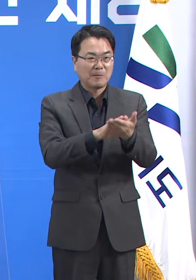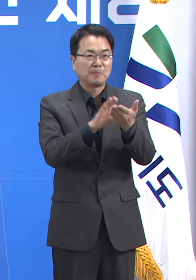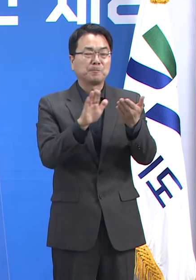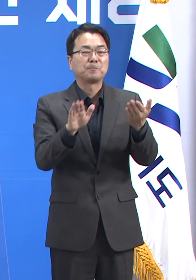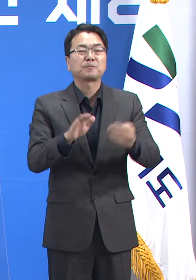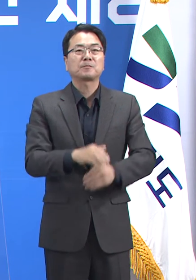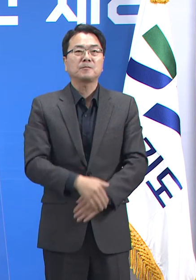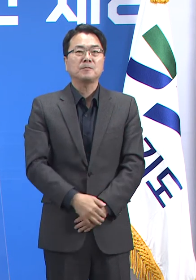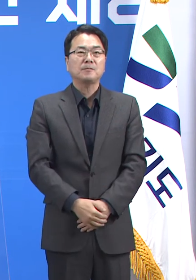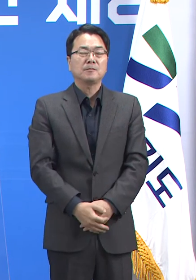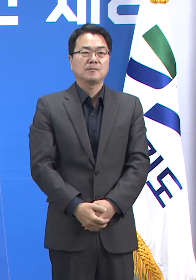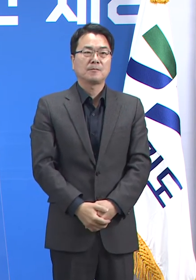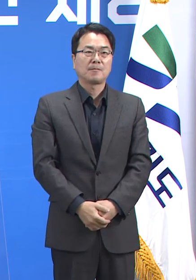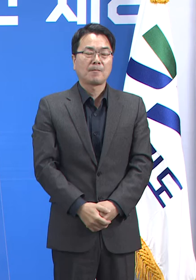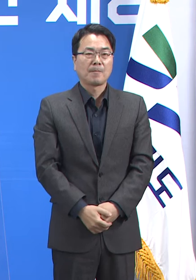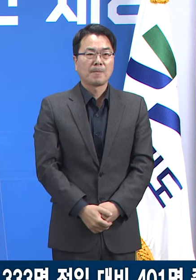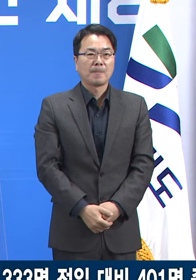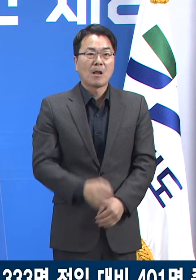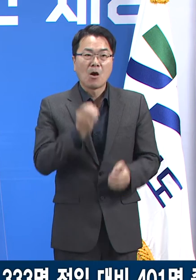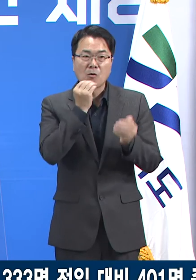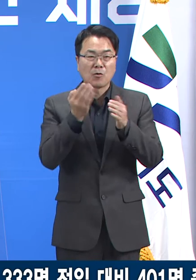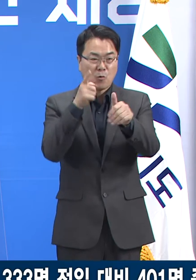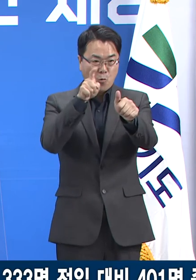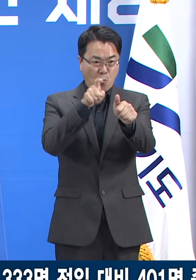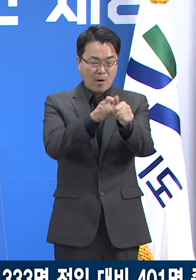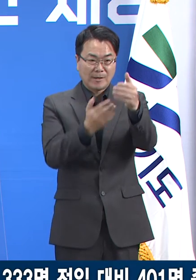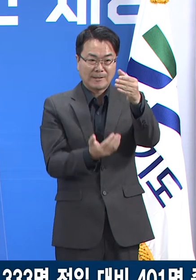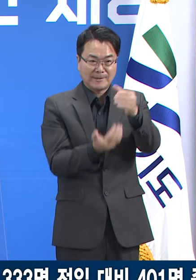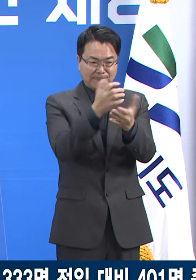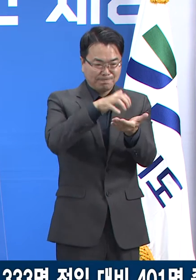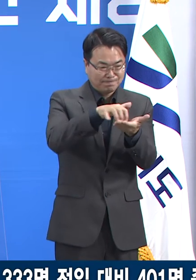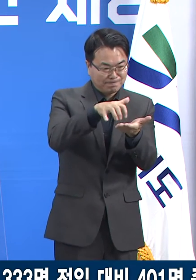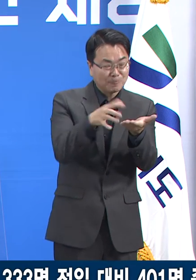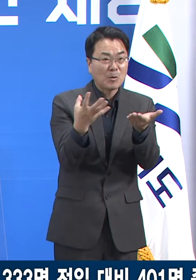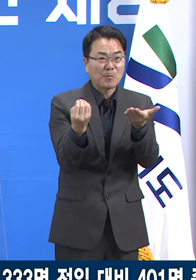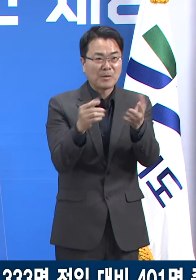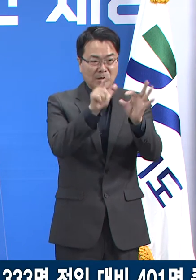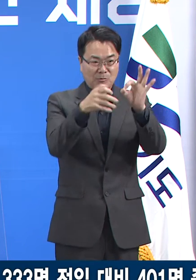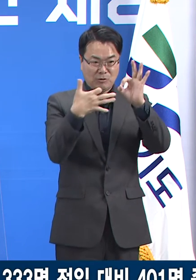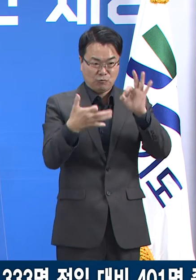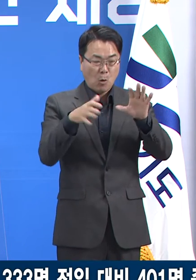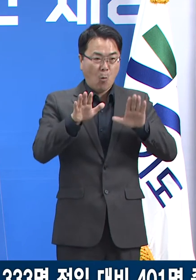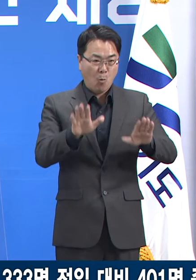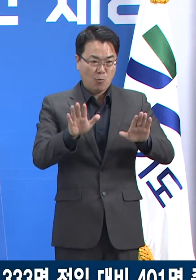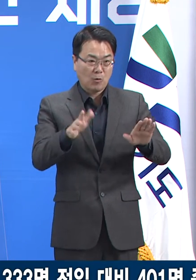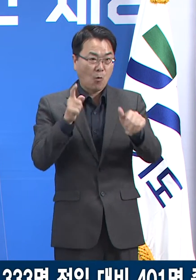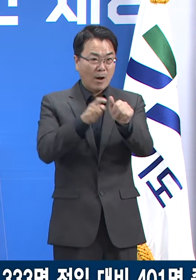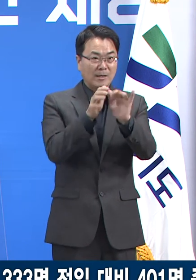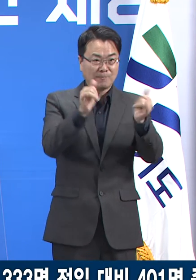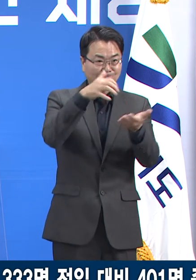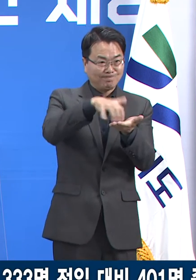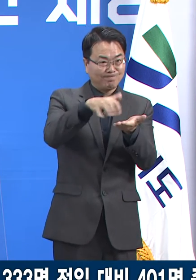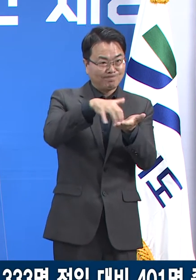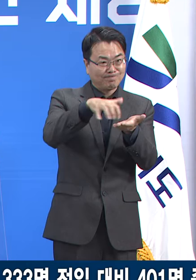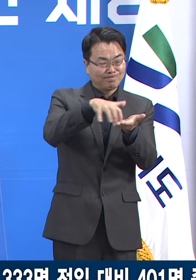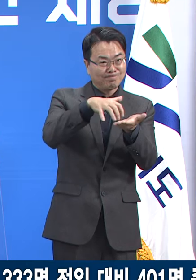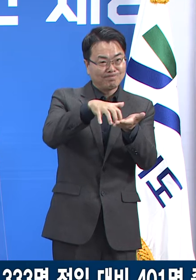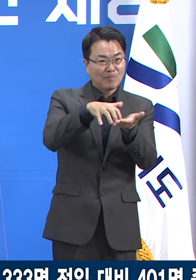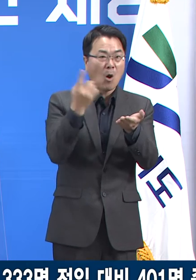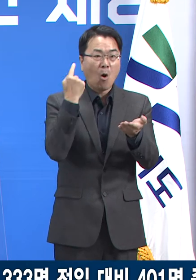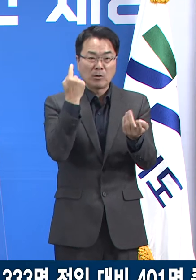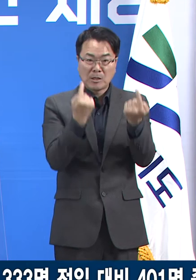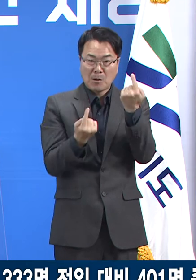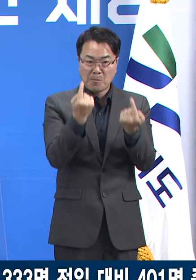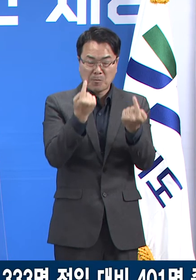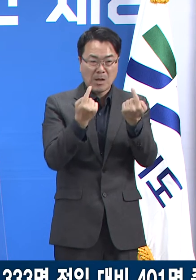시작하겠습니다. 경기도 확진자 발생 현황입니다. 10월 19일 0시 기준 경기도 확진자 수는 전일 오전 0시 대비